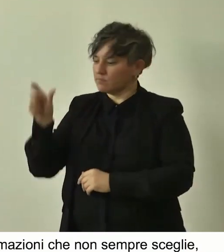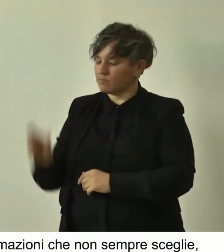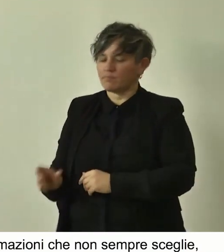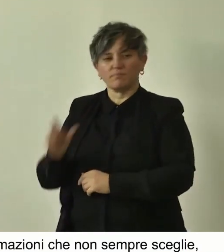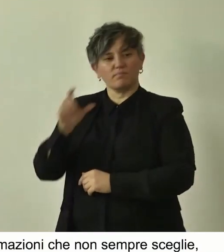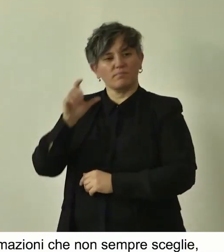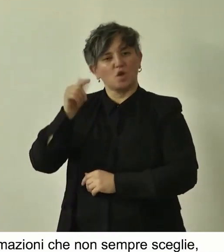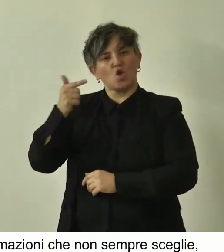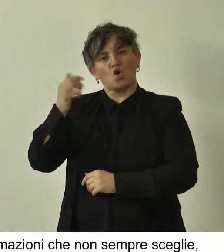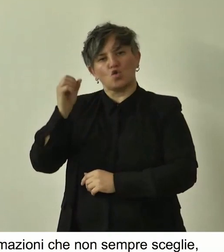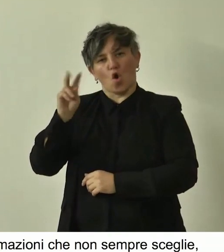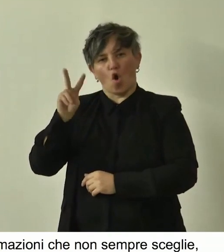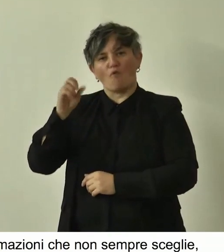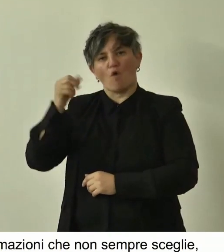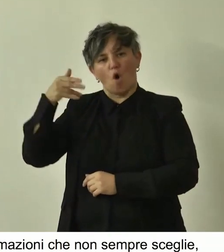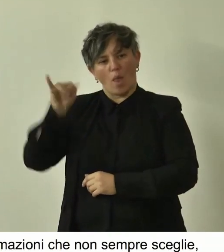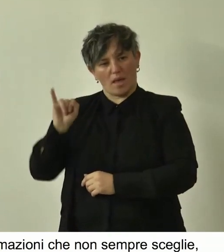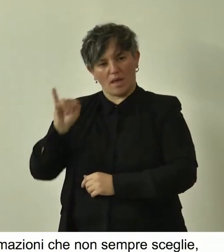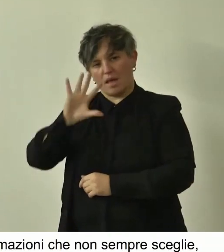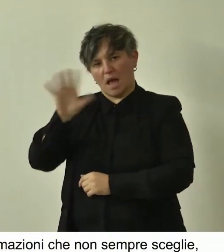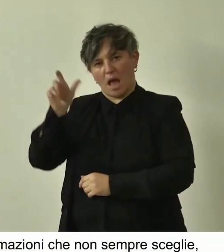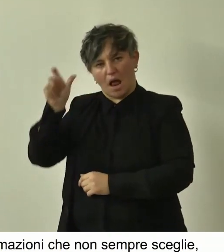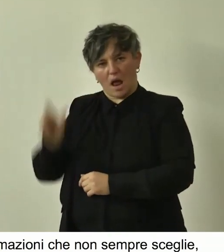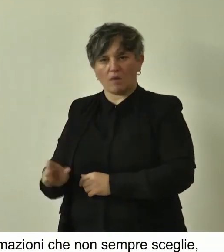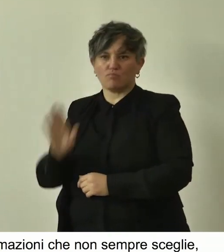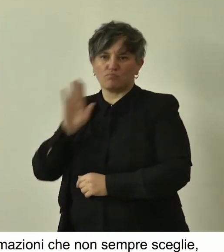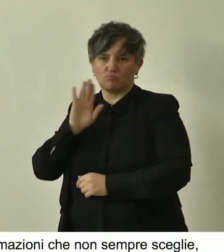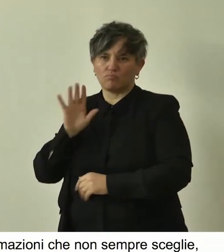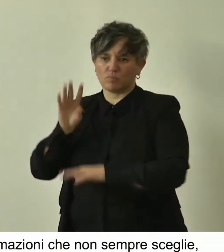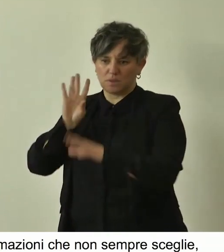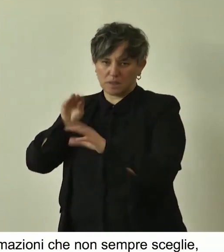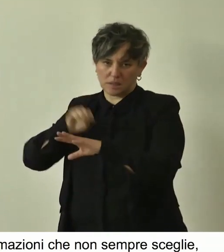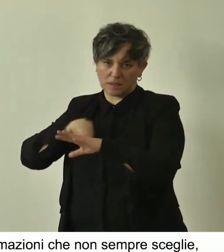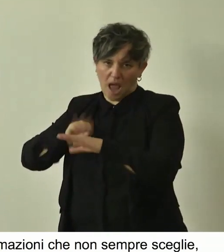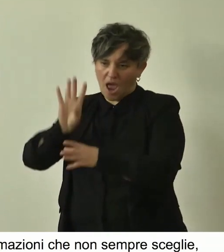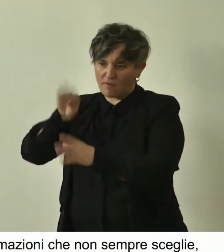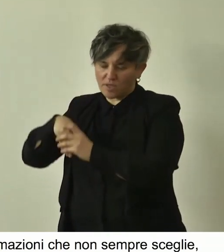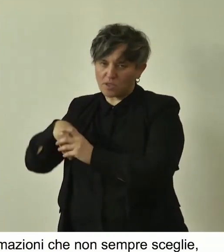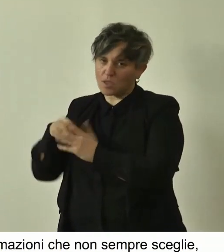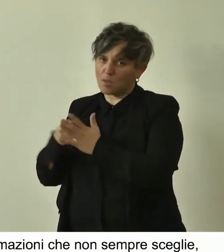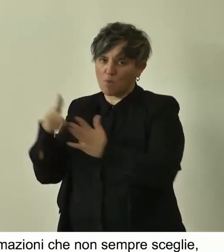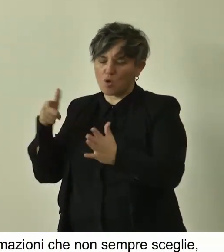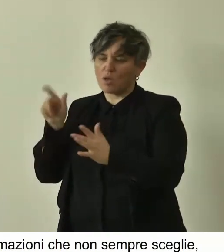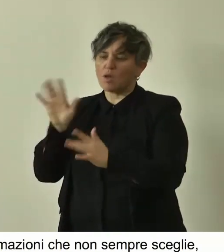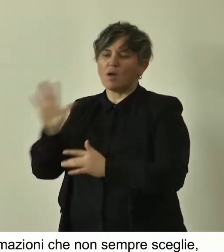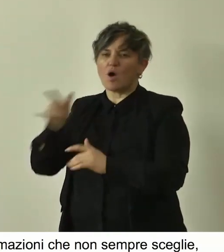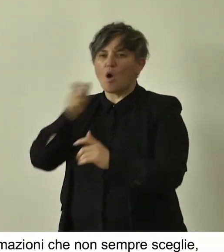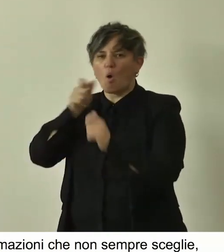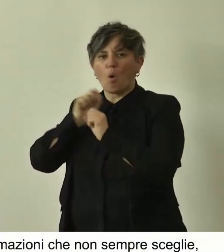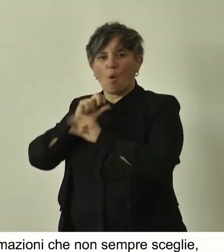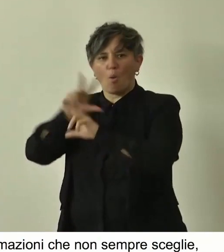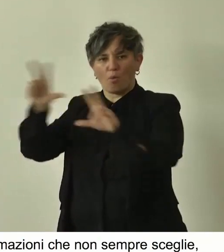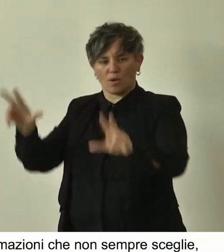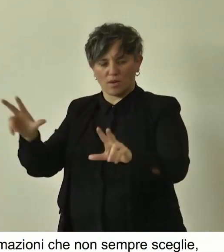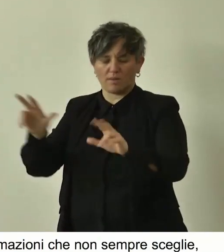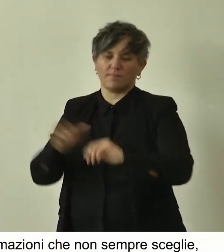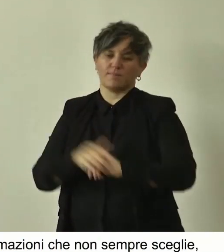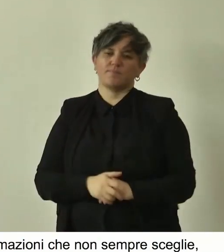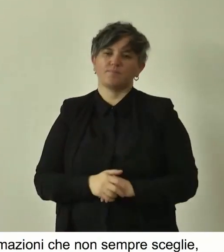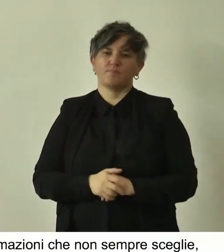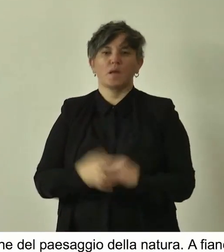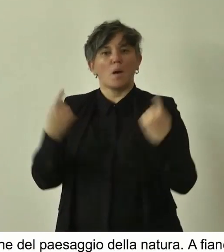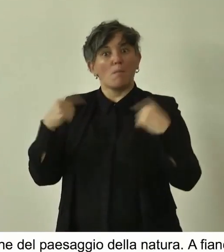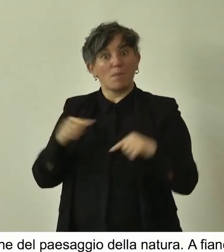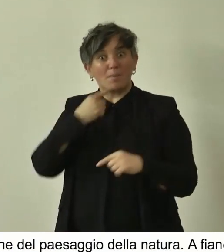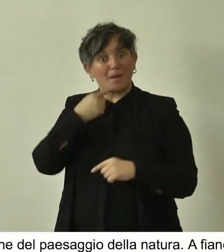che è un altro componente importante del nostro servizio per quanto riguarda la comunicazione. Ecco questo per dirvi come davvero